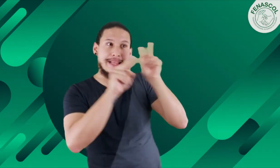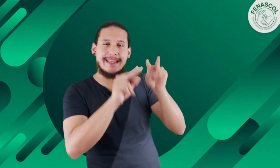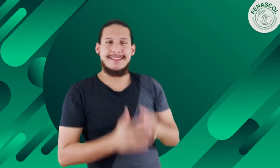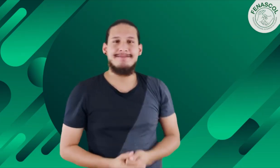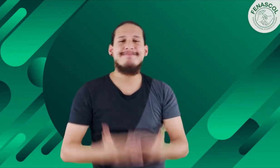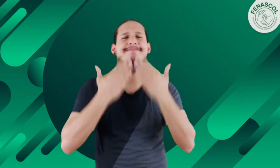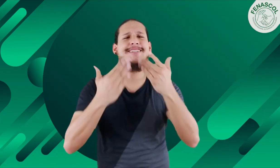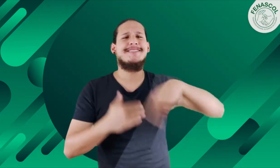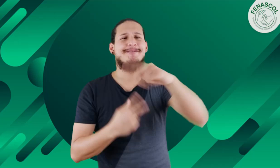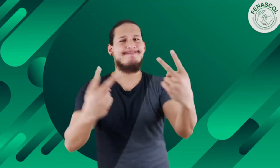Muchas gracias. Hasta luego.